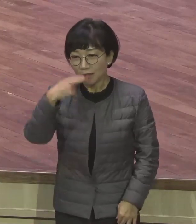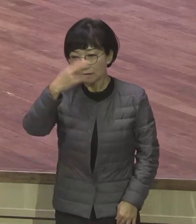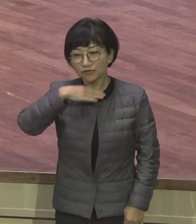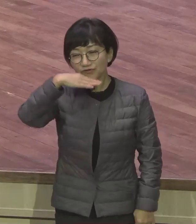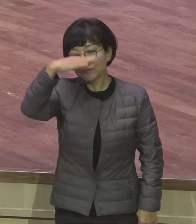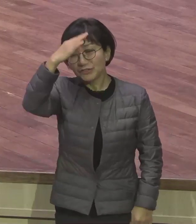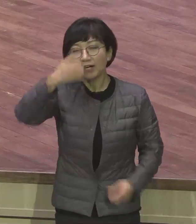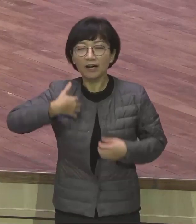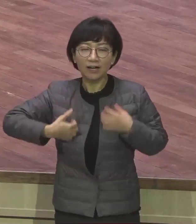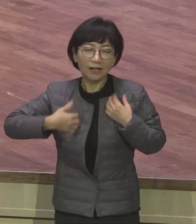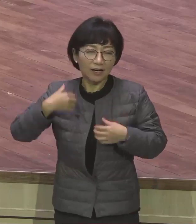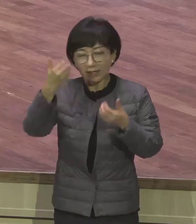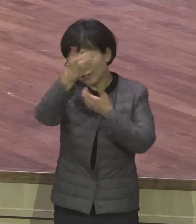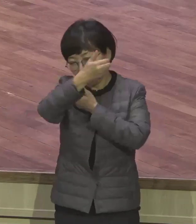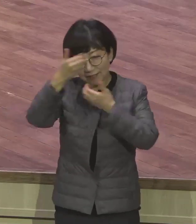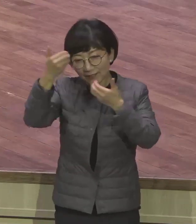가갖고 숙덕 때리고 말도 차고